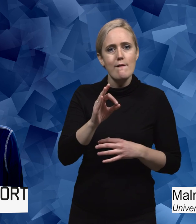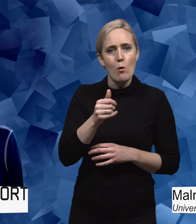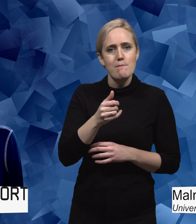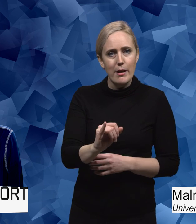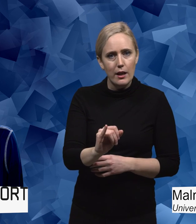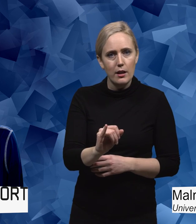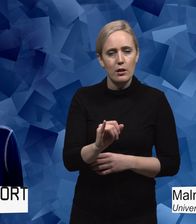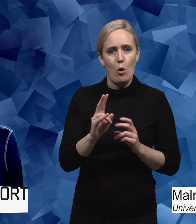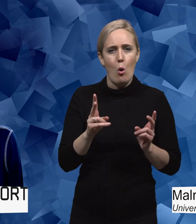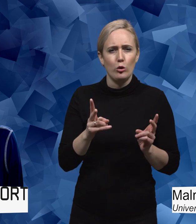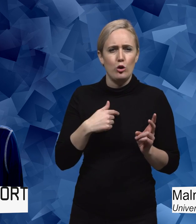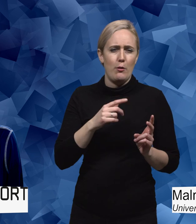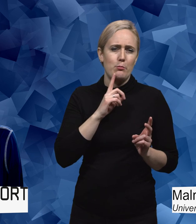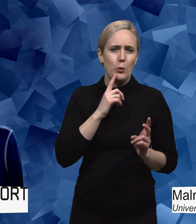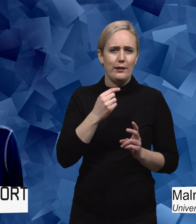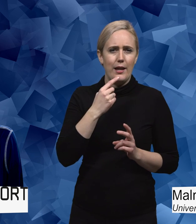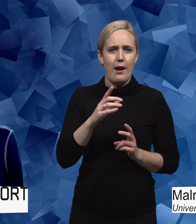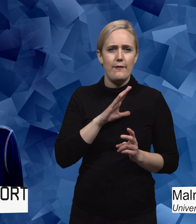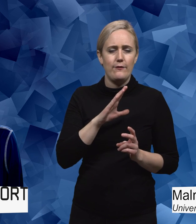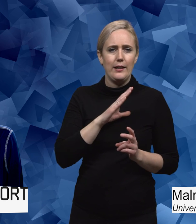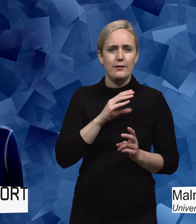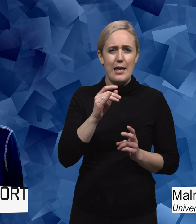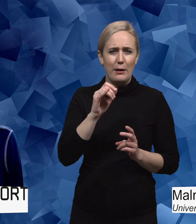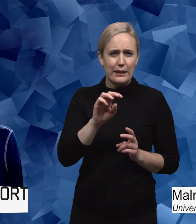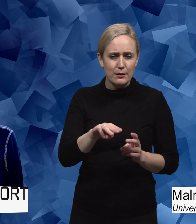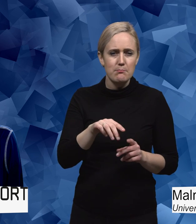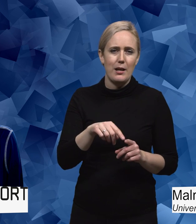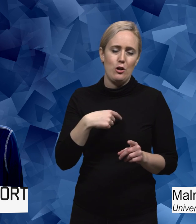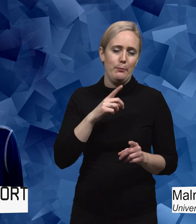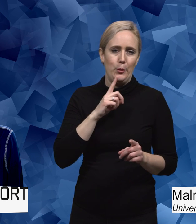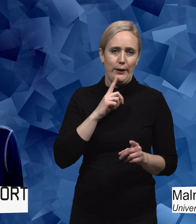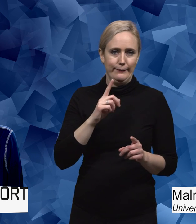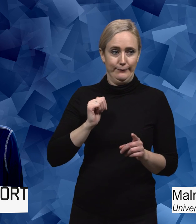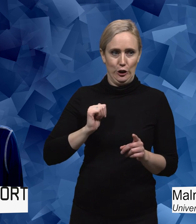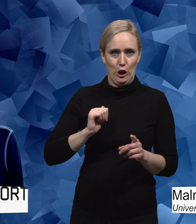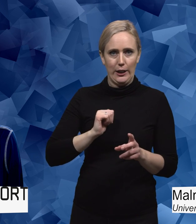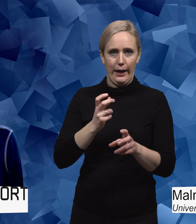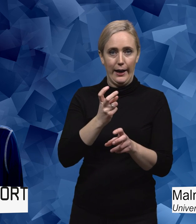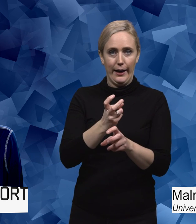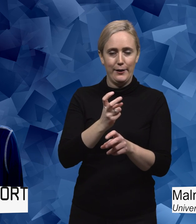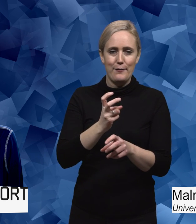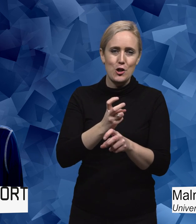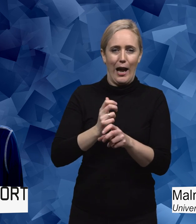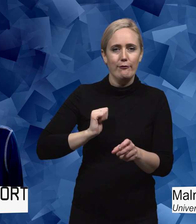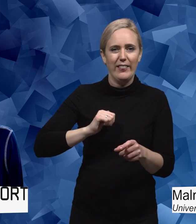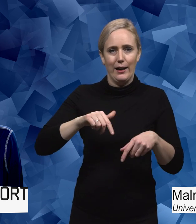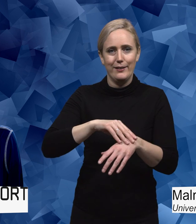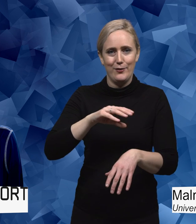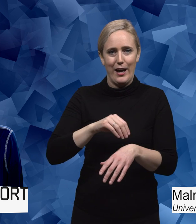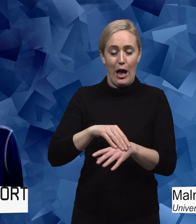ableism brukar jag säga. Jag försöker introducera det begreppet i Sverige rakt översatt från engelskan. Och det handlar ju om att man